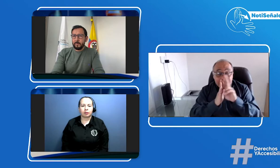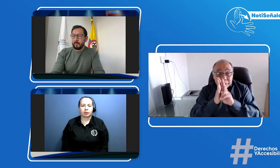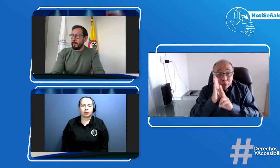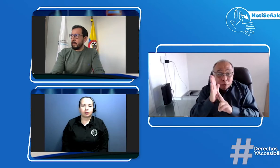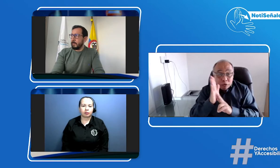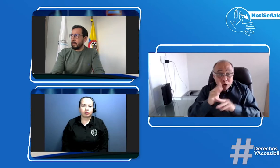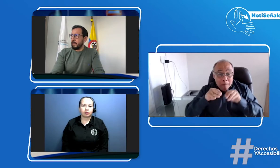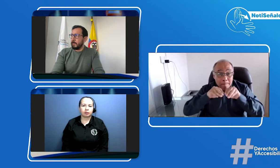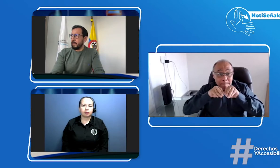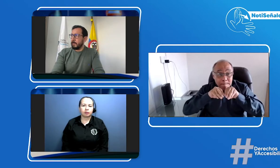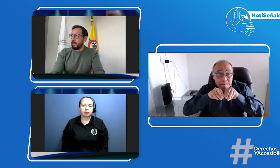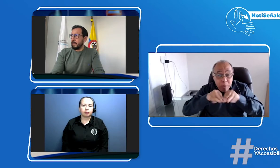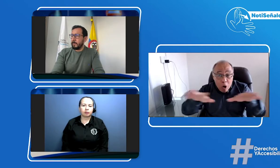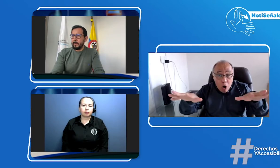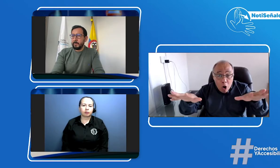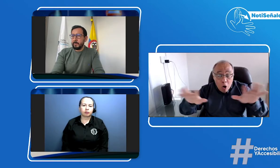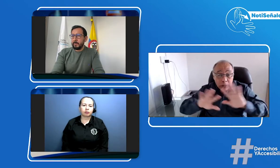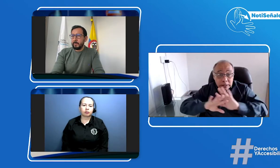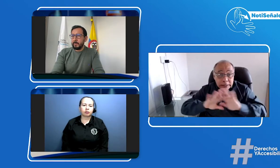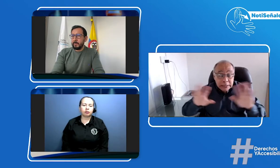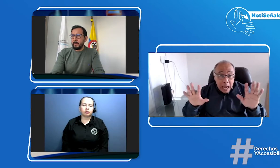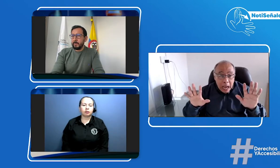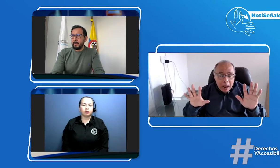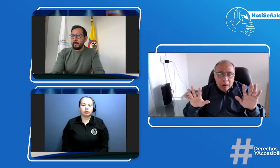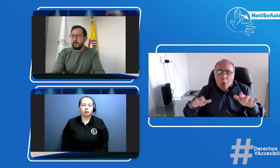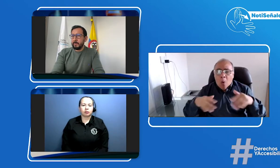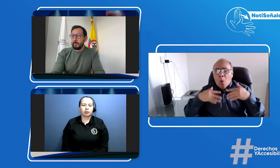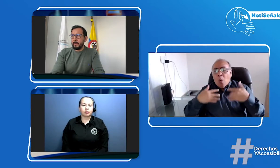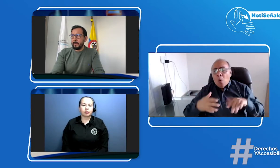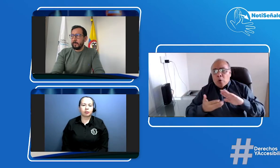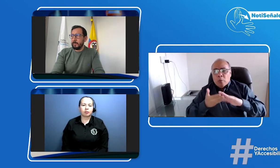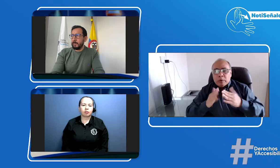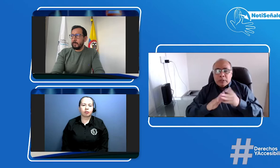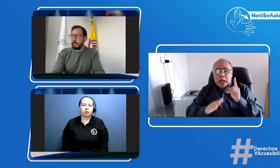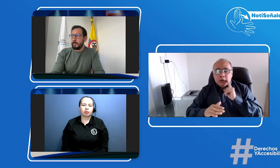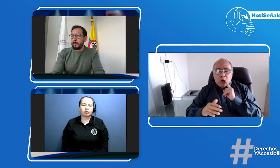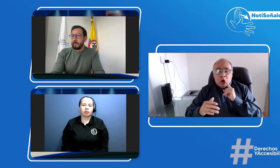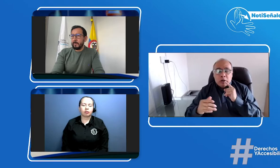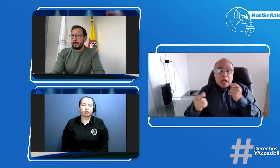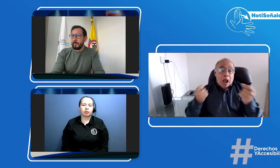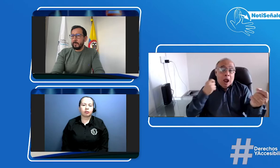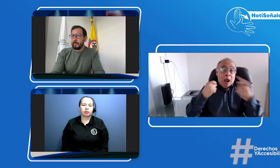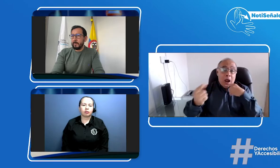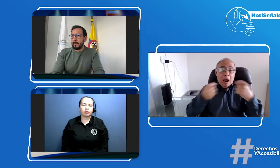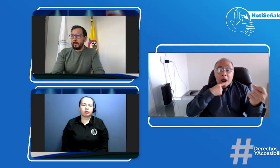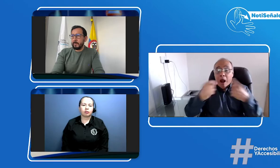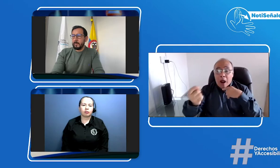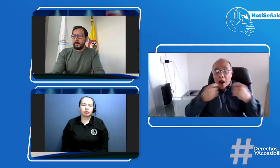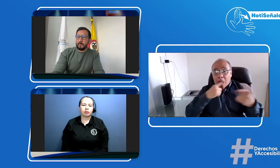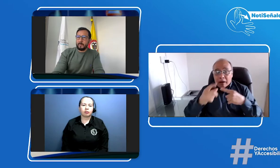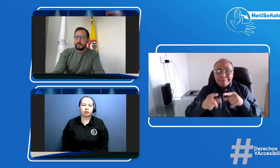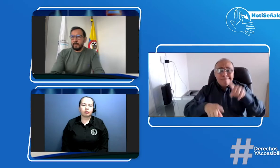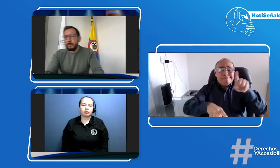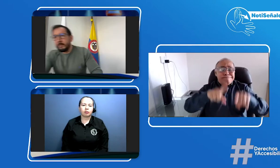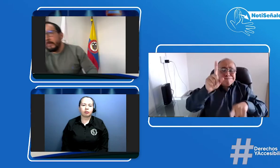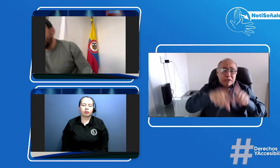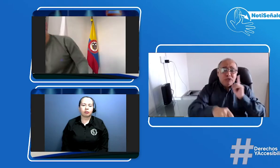porque ya con la publicación de la resolución pues la comunidad sorda se